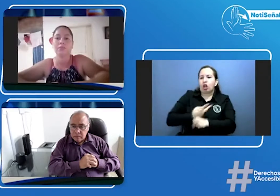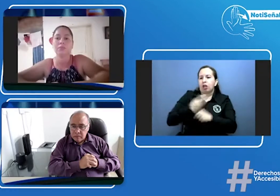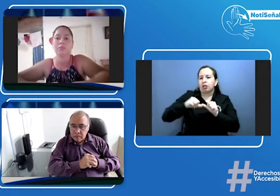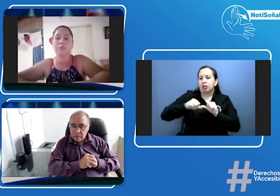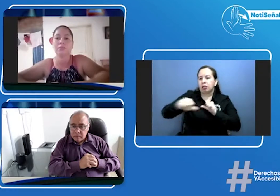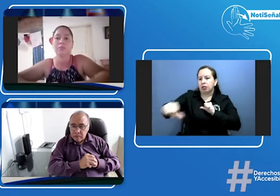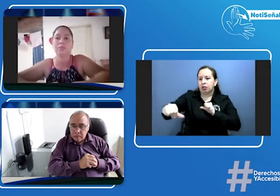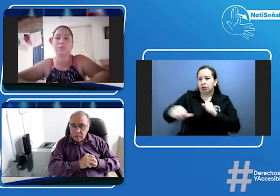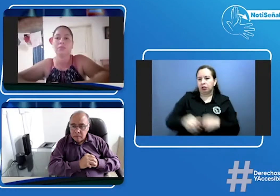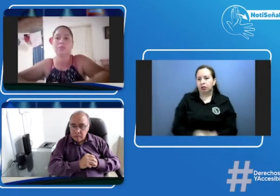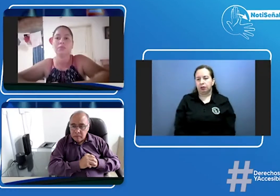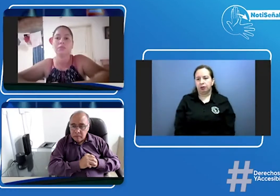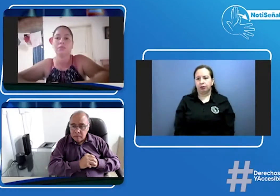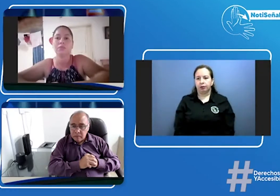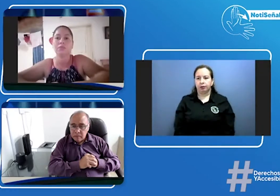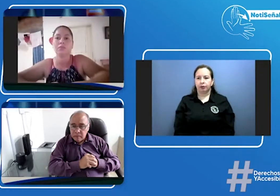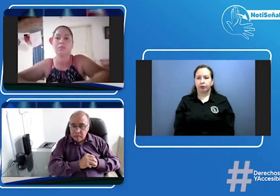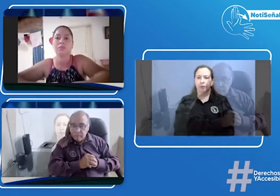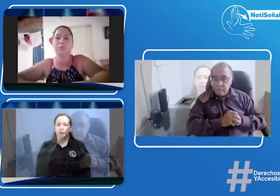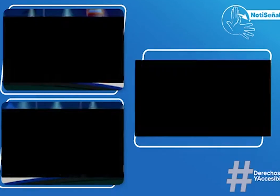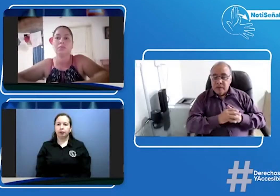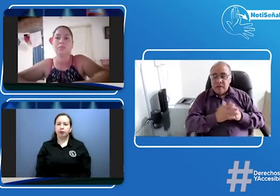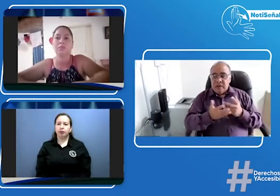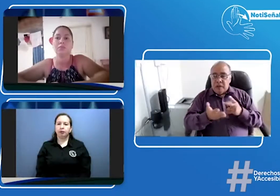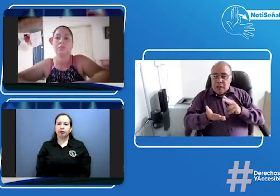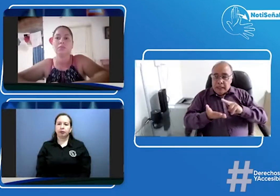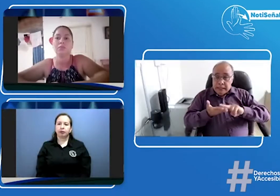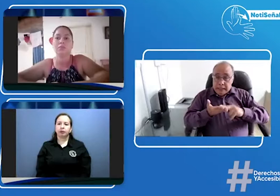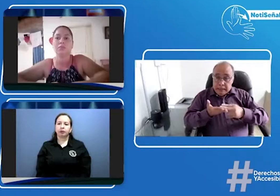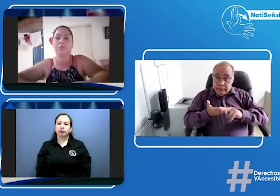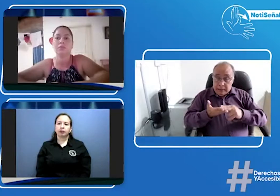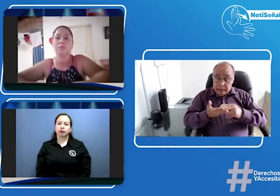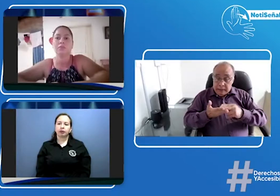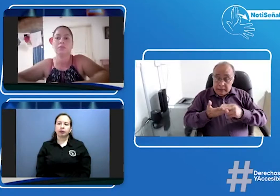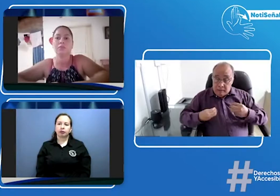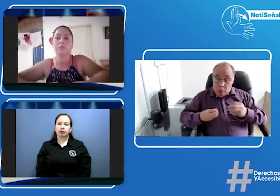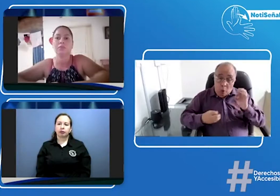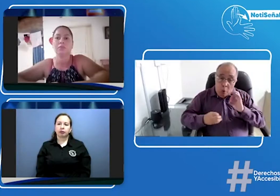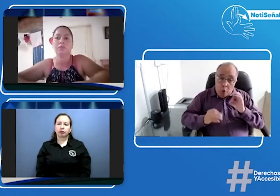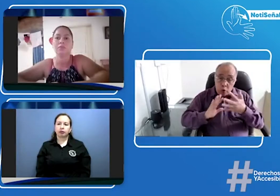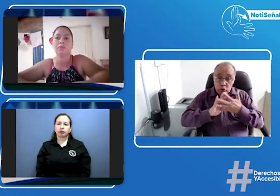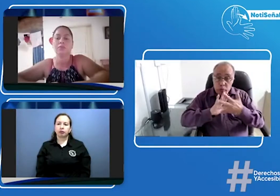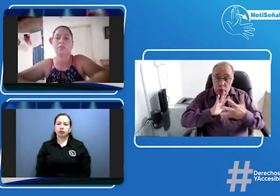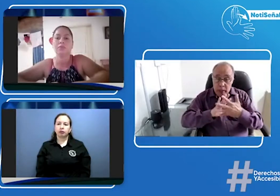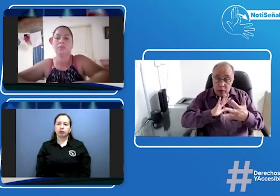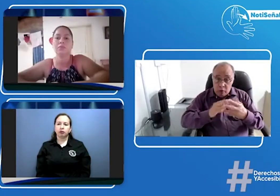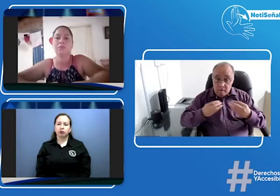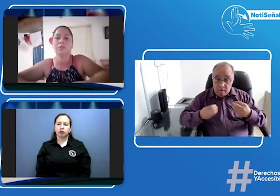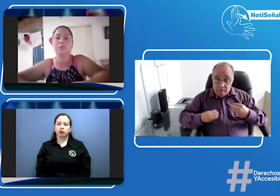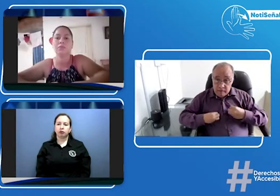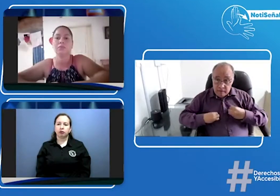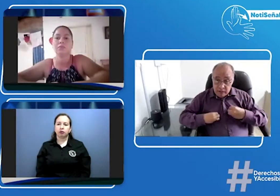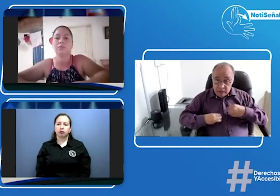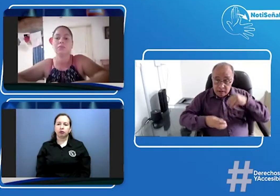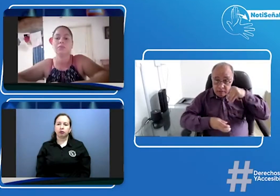la persona ya sea